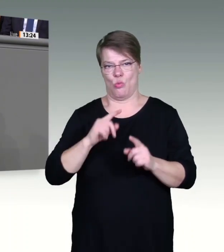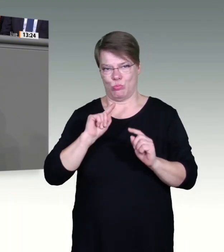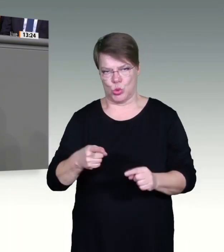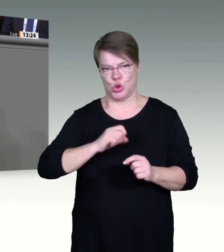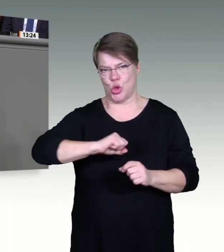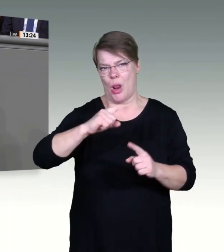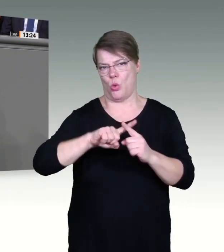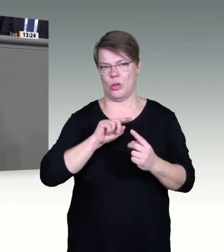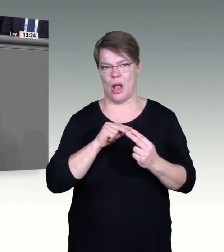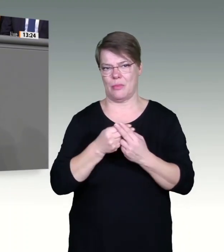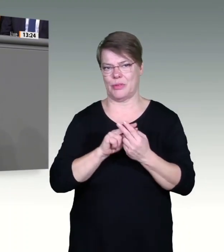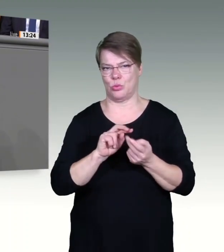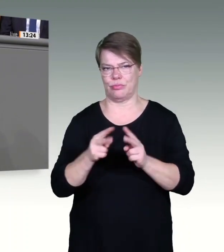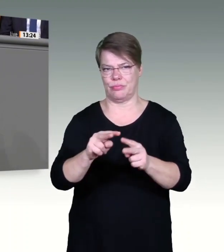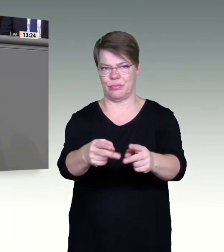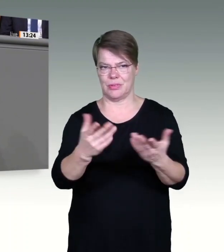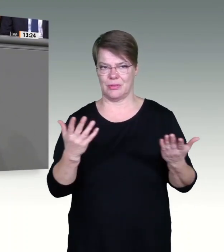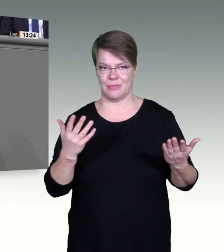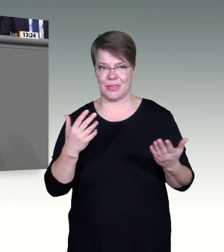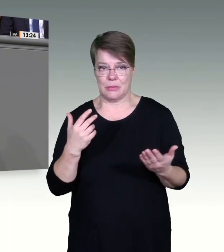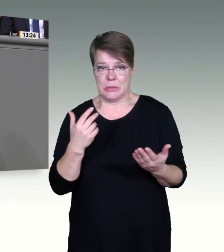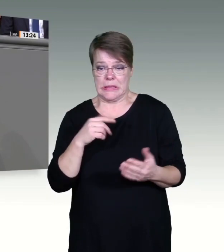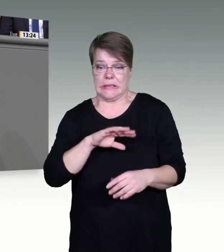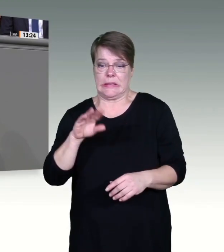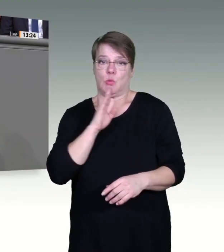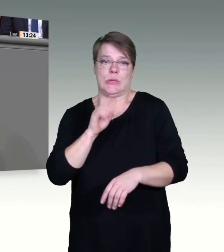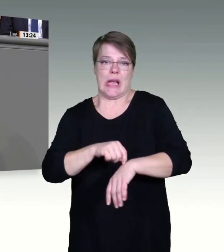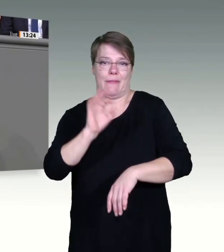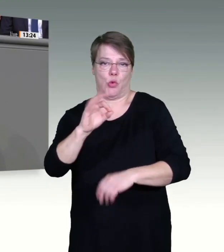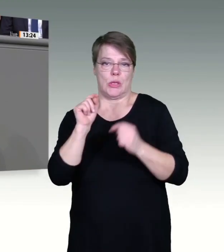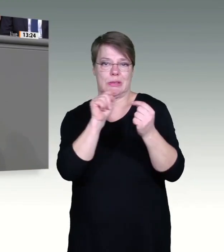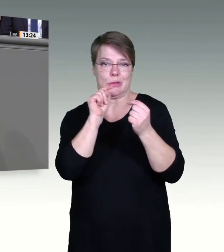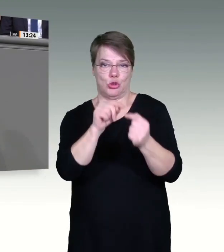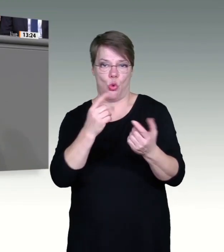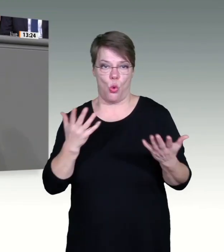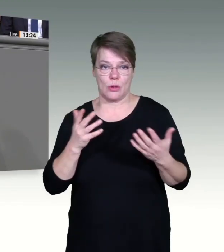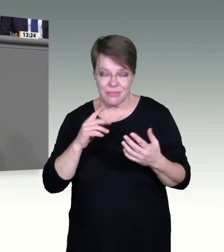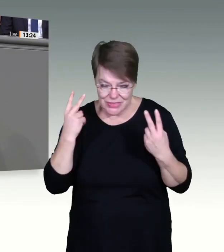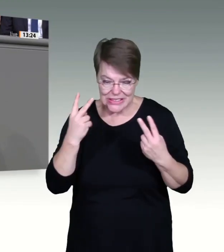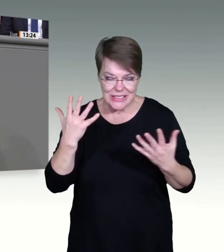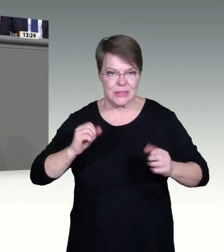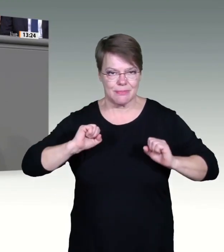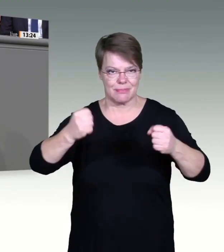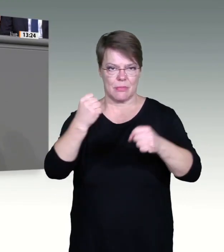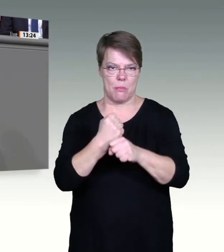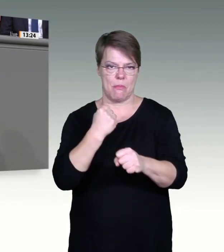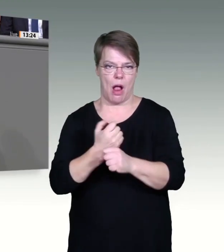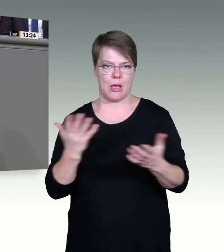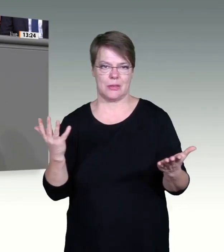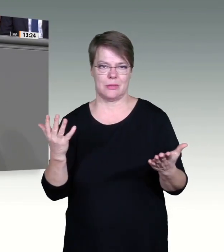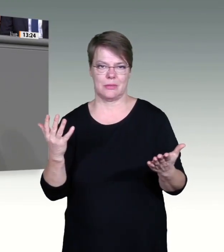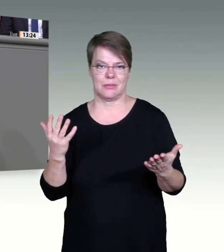auch für die, die nicht in Pflegeberufen arbeiten. Hier gibt es noch viel zu tun, aber in erster Linie hilft